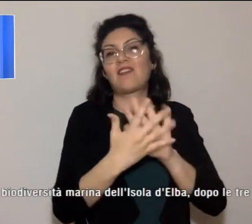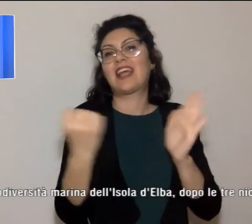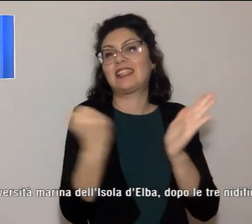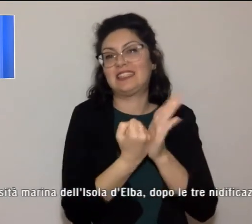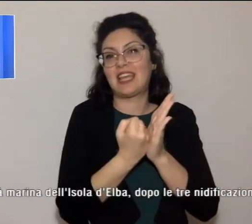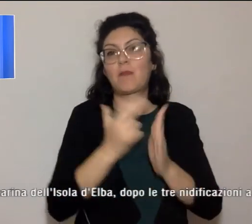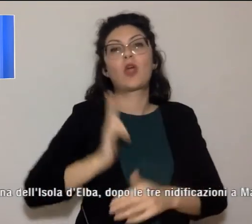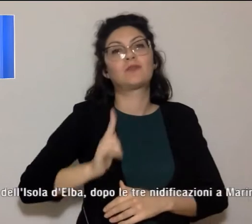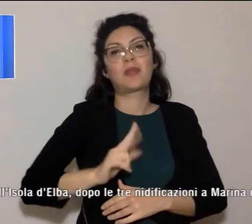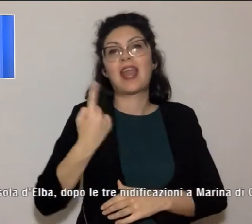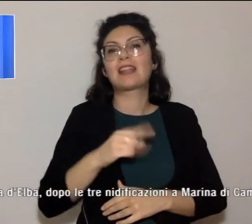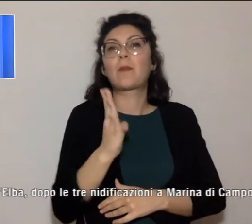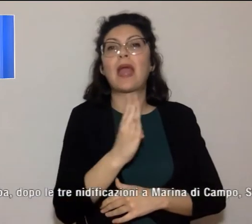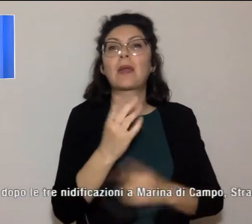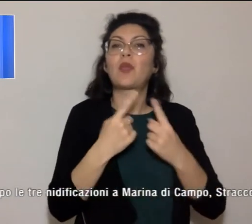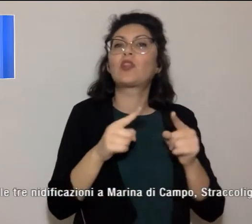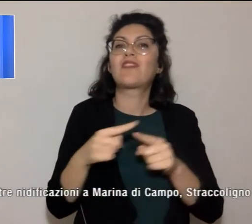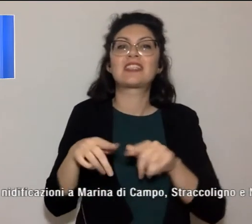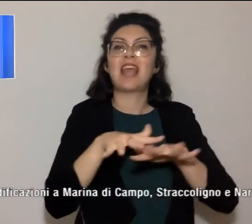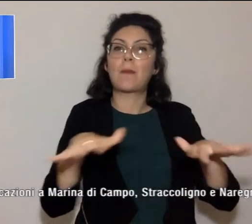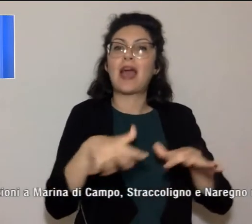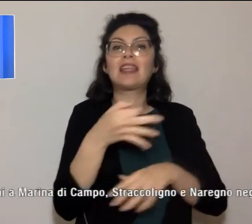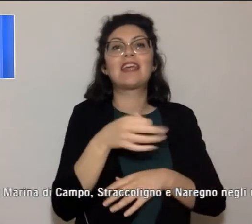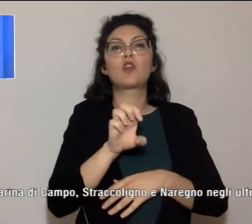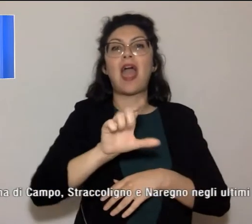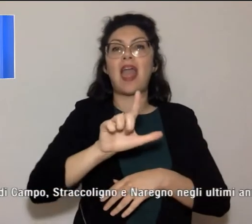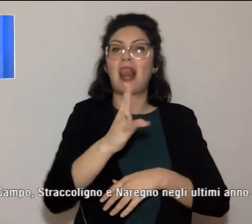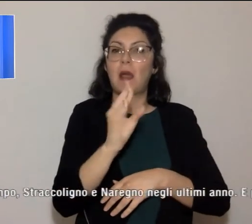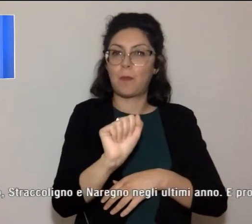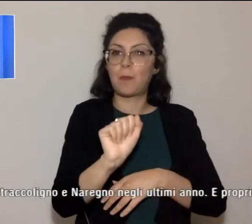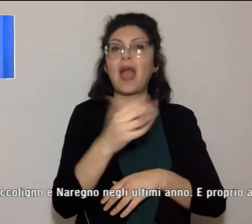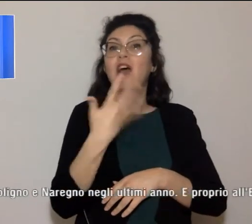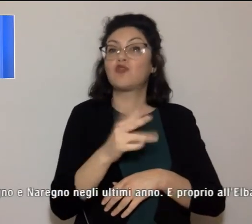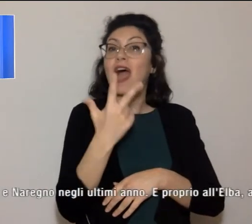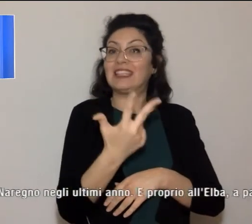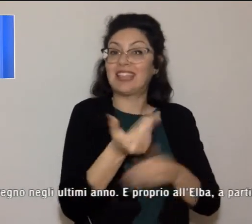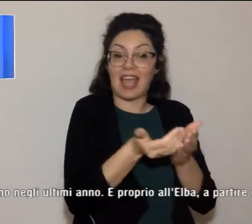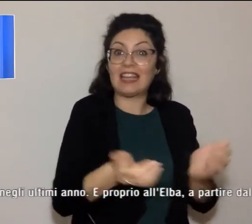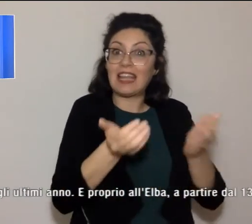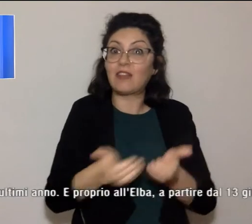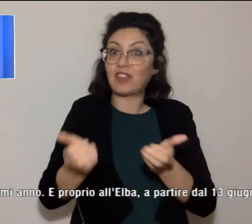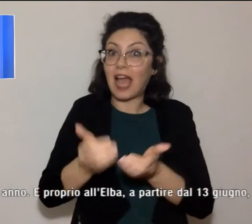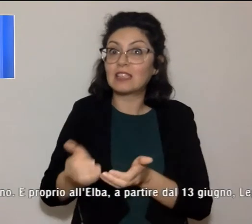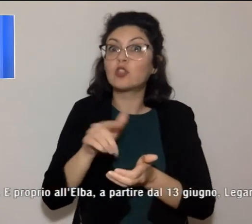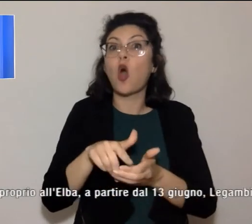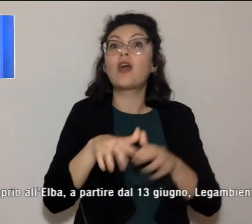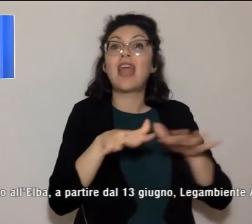biodiversità marina dell'isola d'Elba dopo le tre nidificazioni a Marina di Campo,